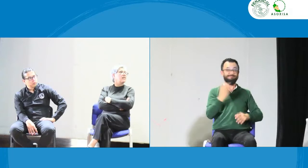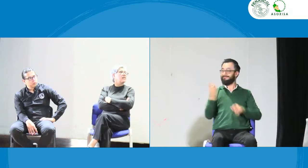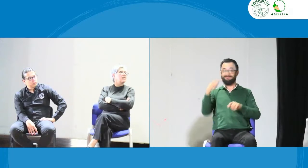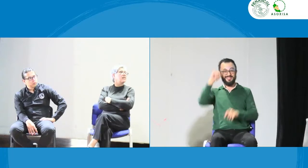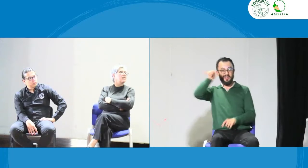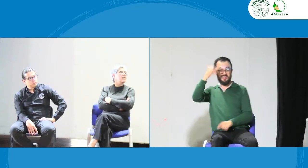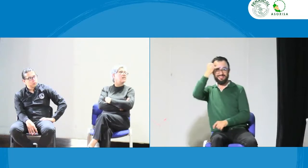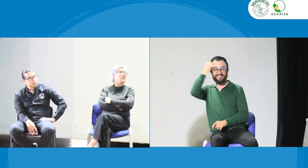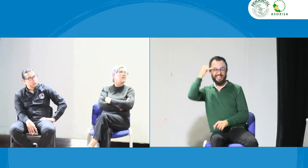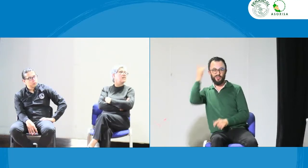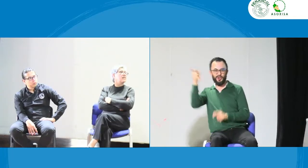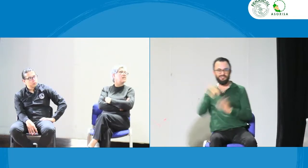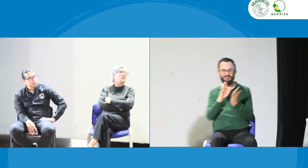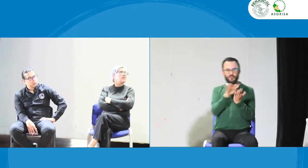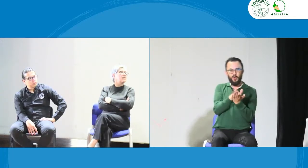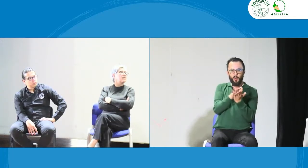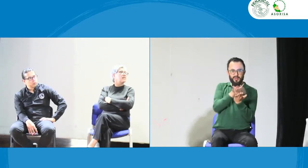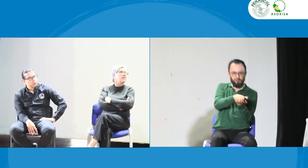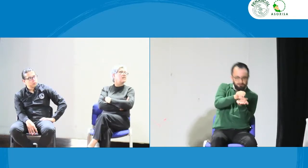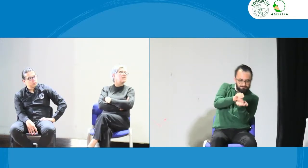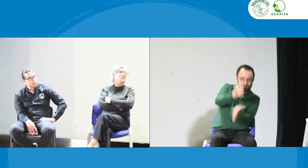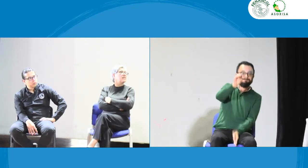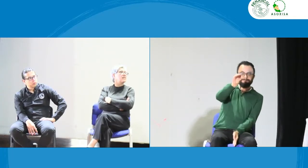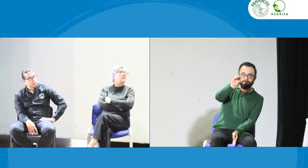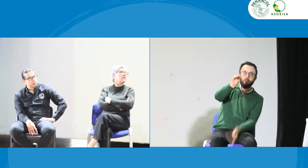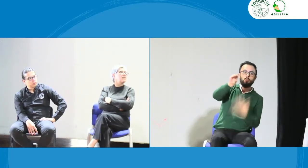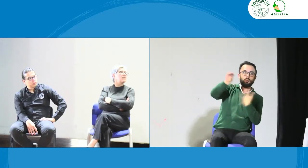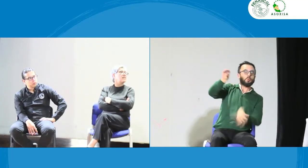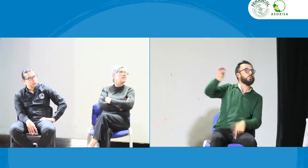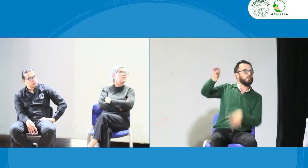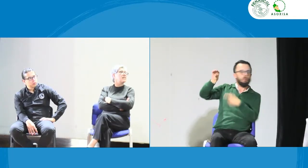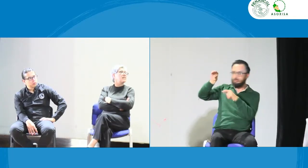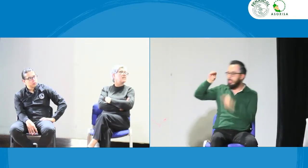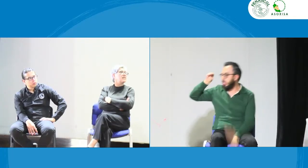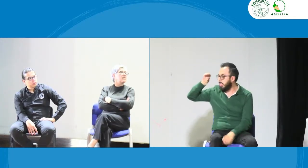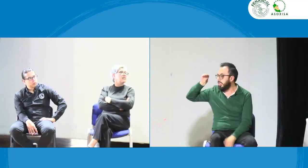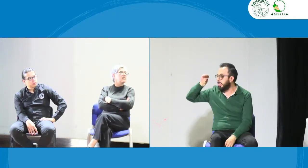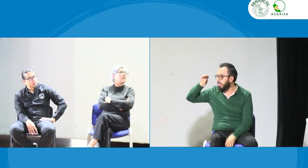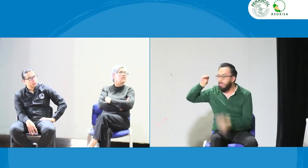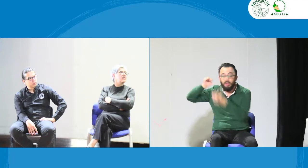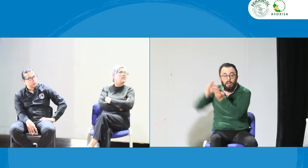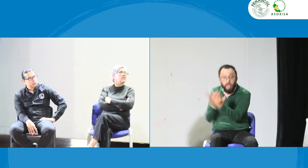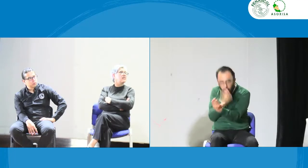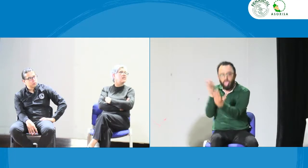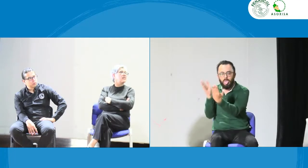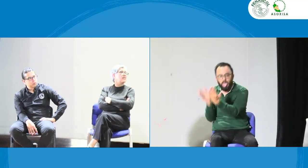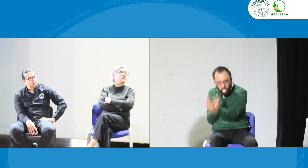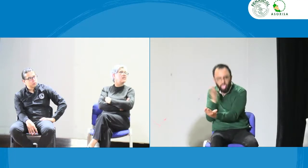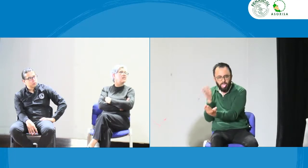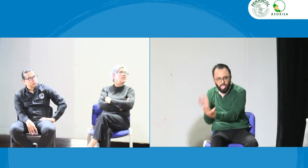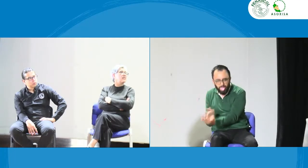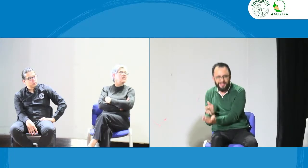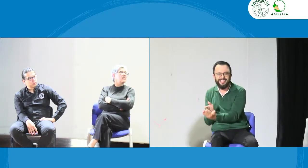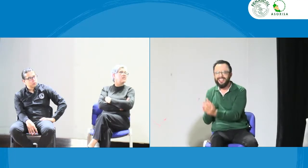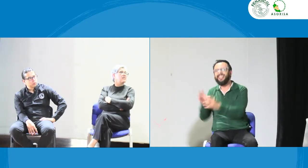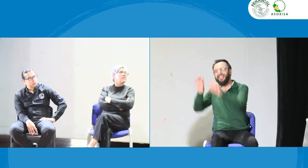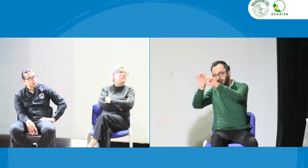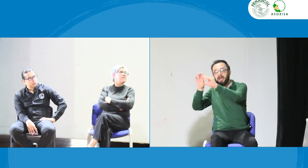claramente, es que Joaquín ya lo estaba mencionando. Es un documento extenso, es un documento de varias páginas.